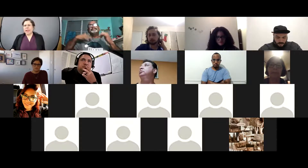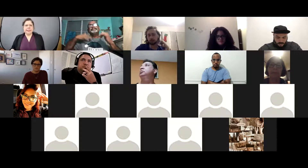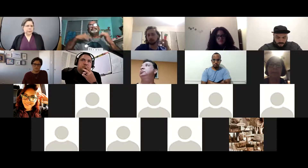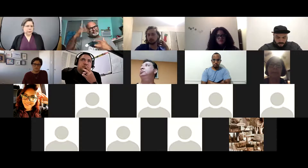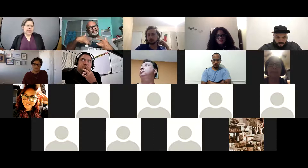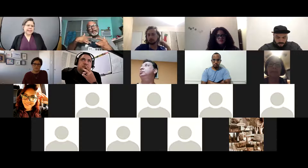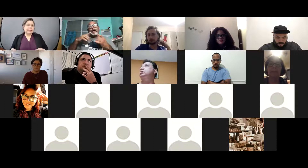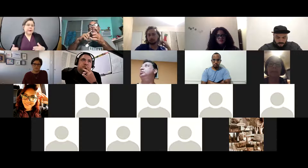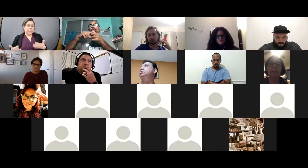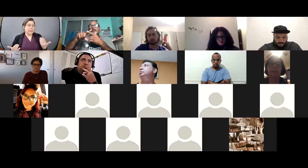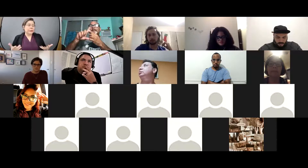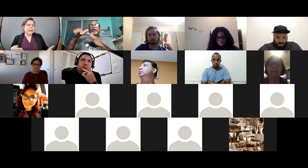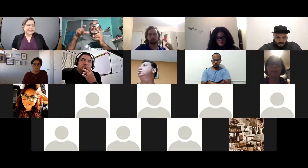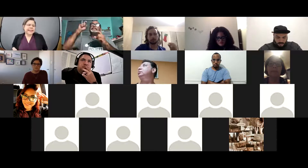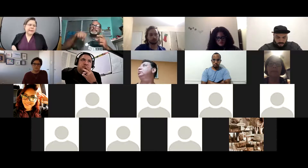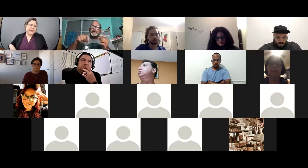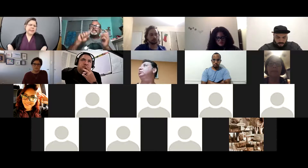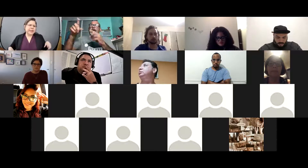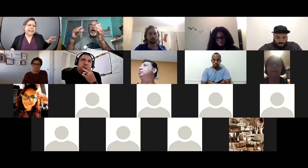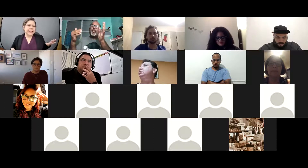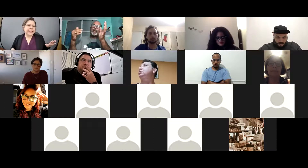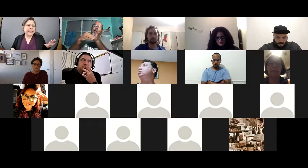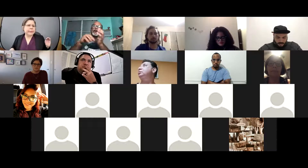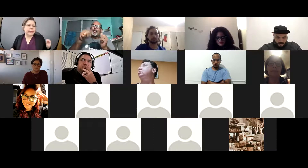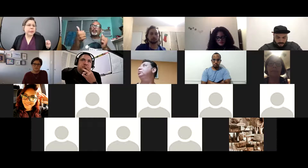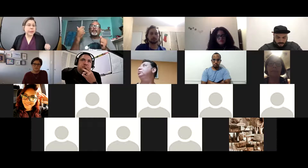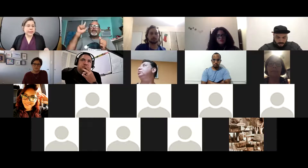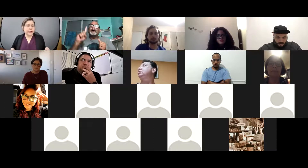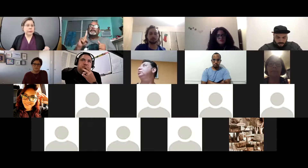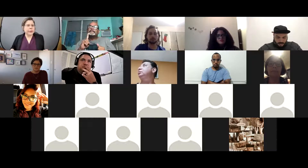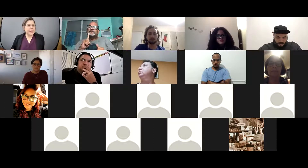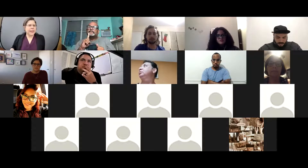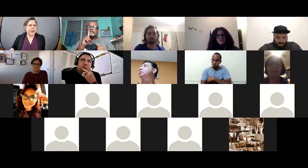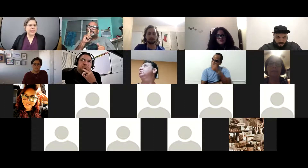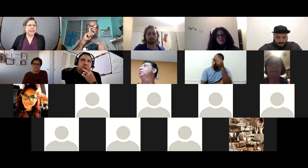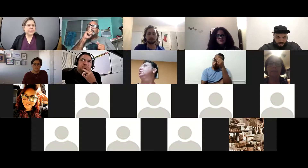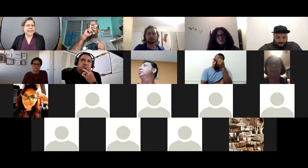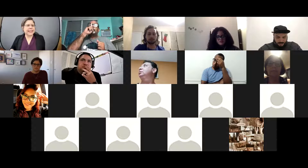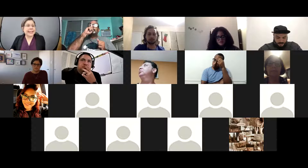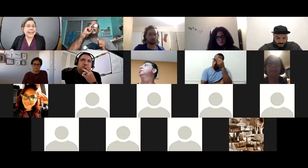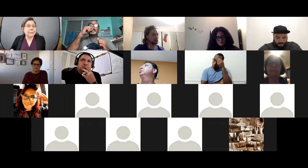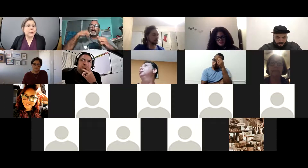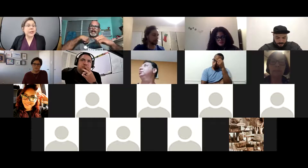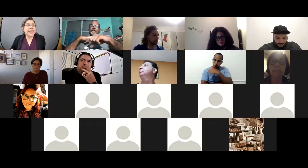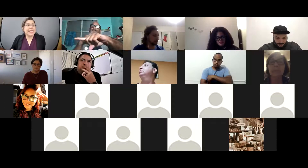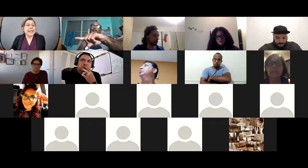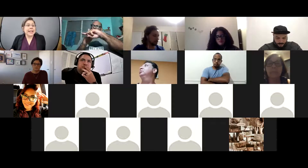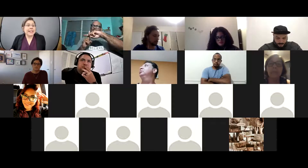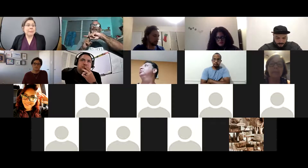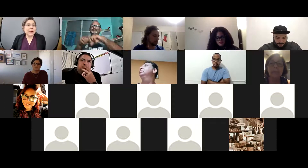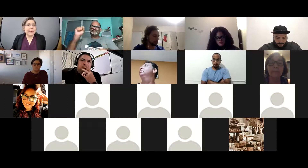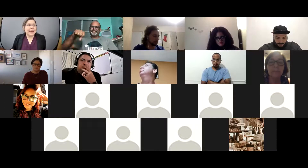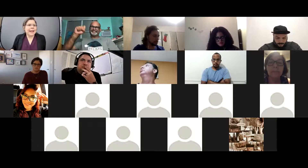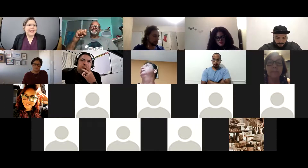hacer la prueba se tuvo que hacer la prueba yo me tuve que hacer la prueba y yo salí negativo pero yo sé todos los cuidados que tenemos que tener porque